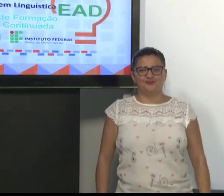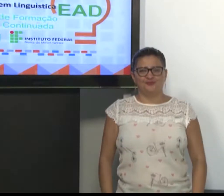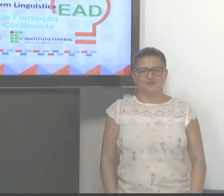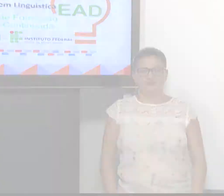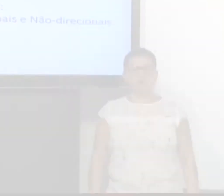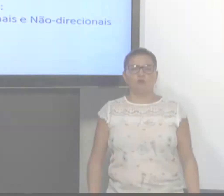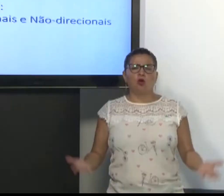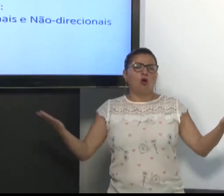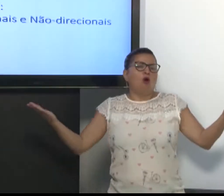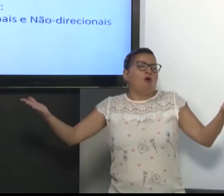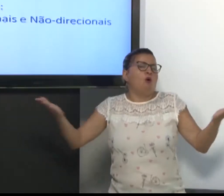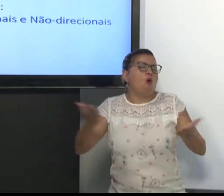espero vocês no fórum.